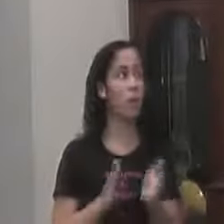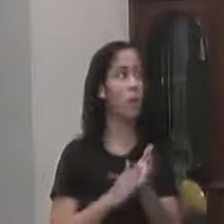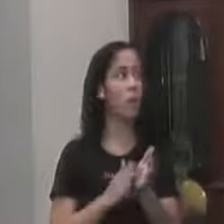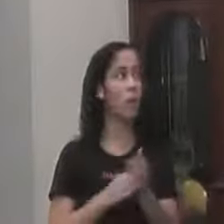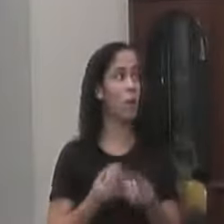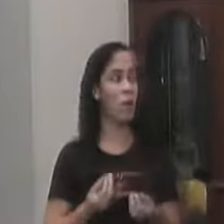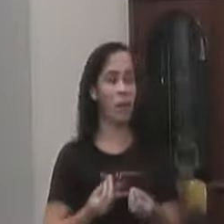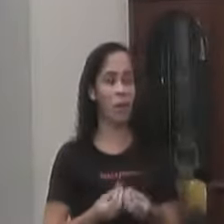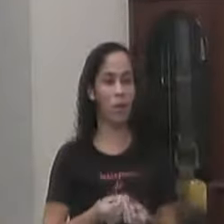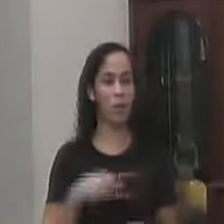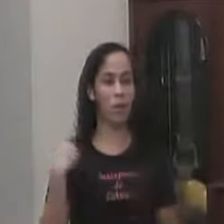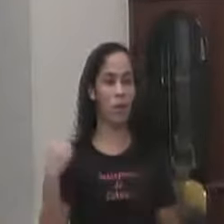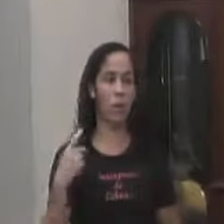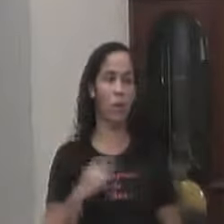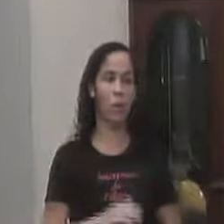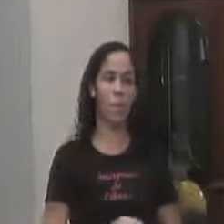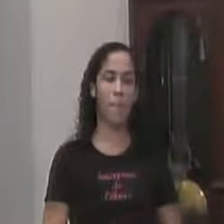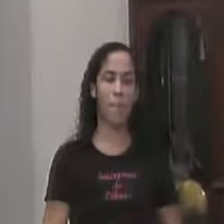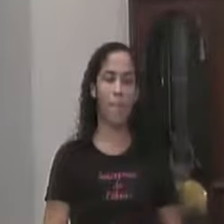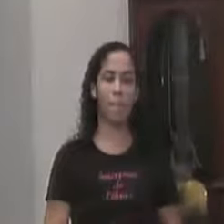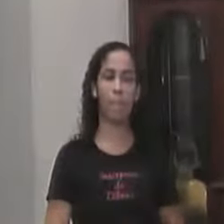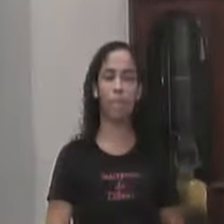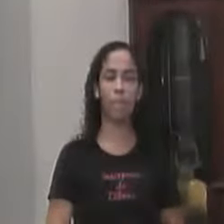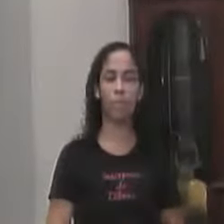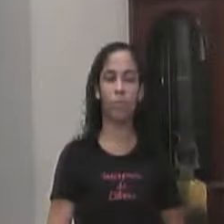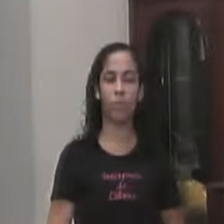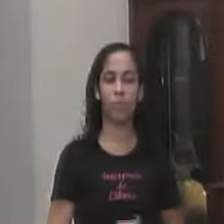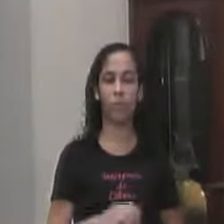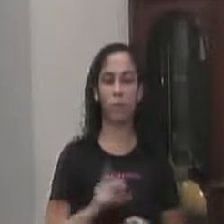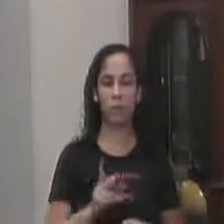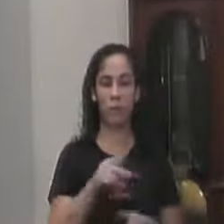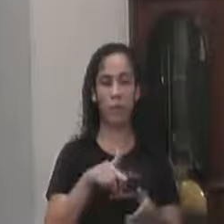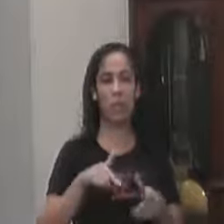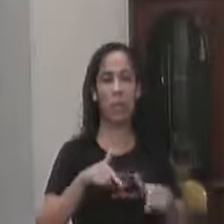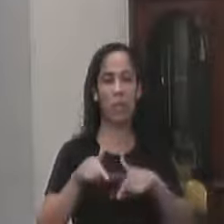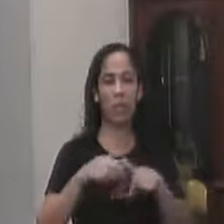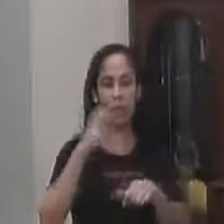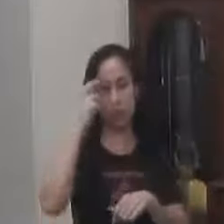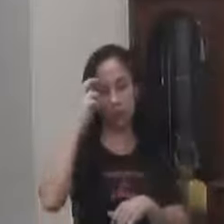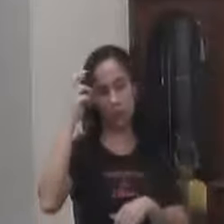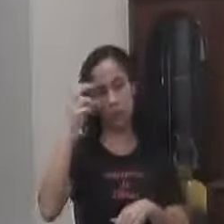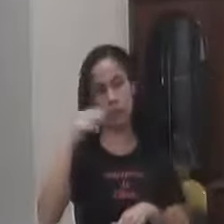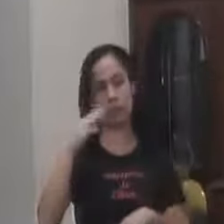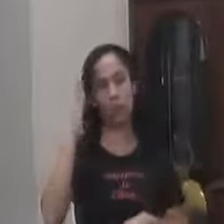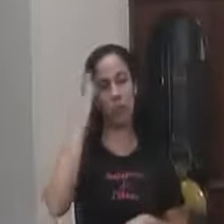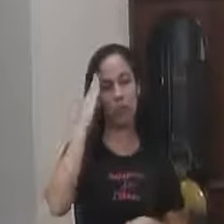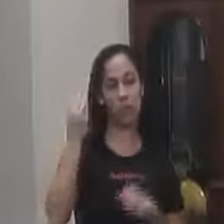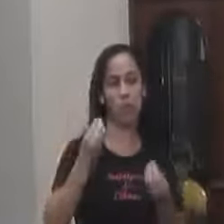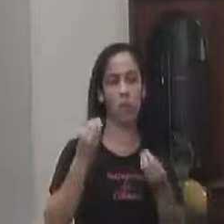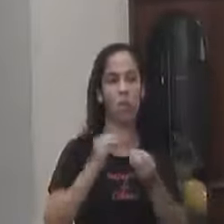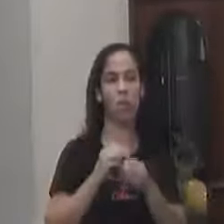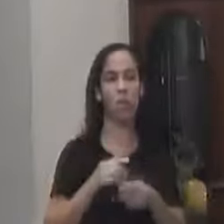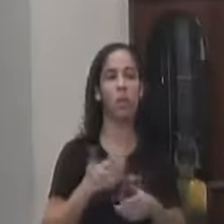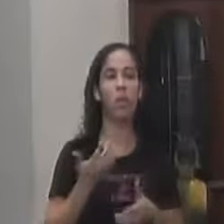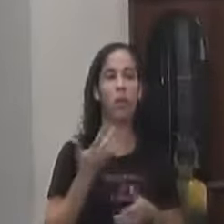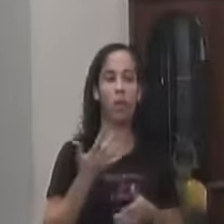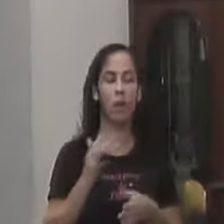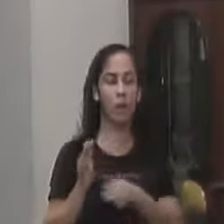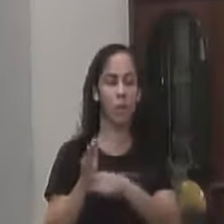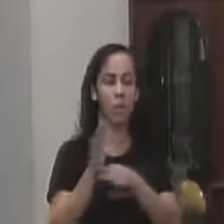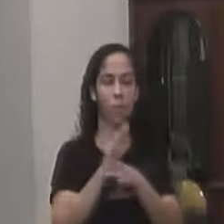parabéns Ao vereador Vereador Aguerrido Vereador inteligente Um vereador Que busca